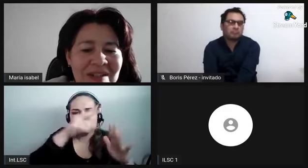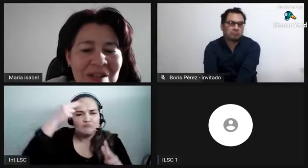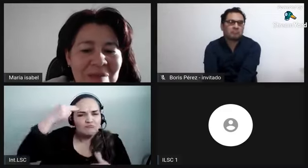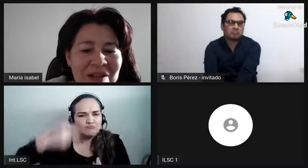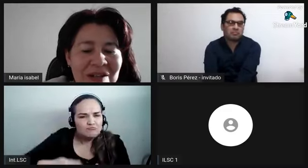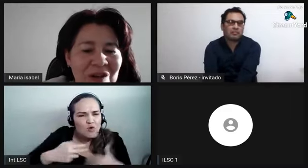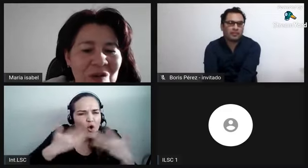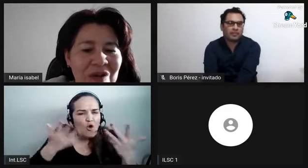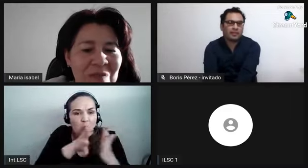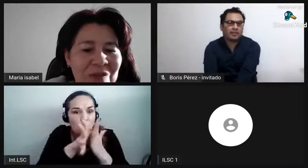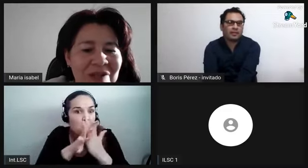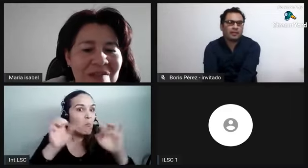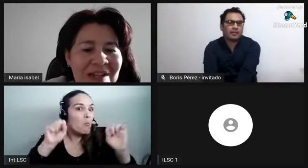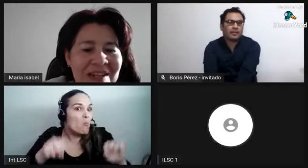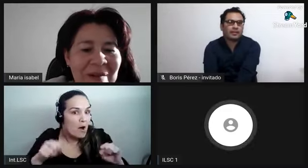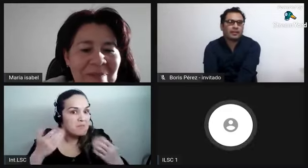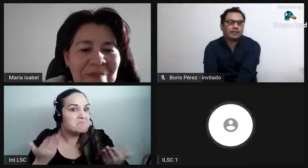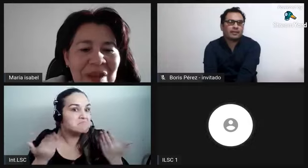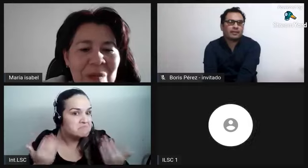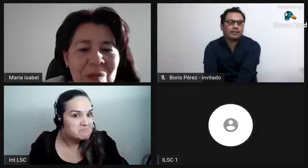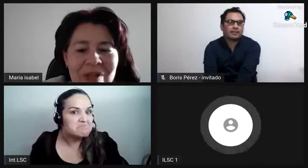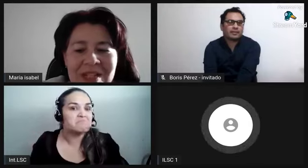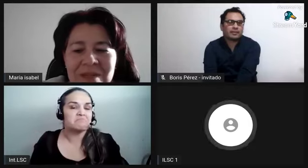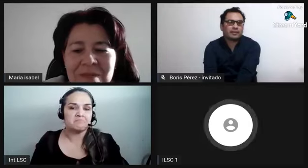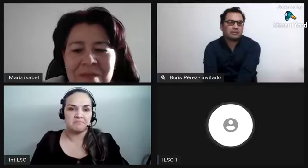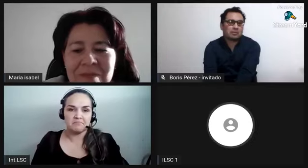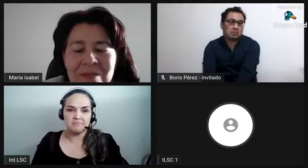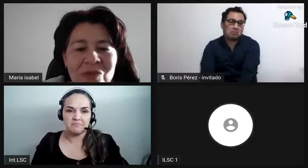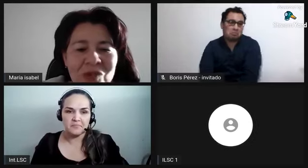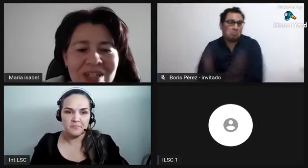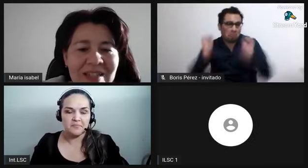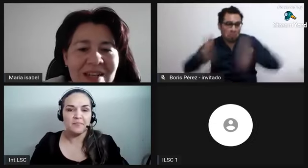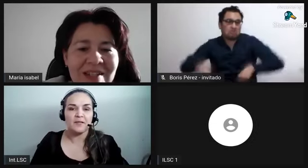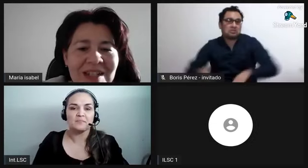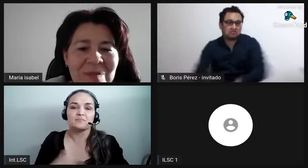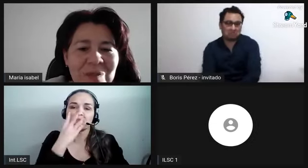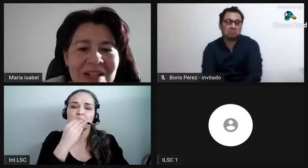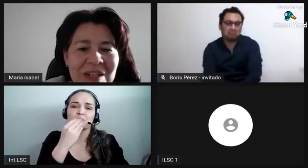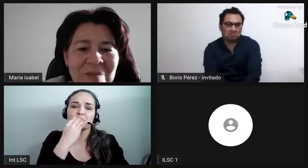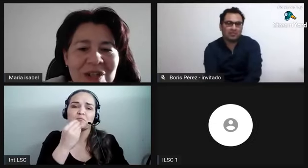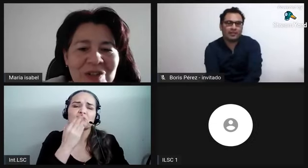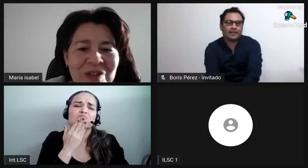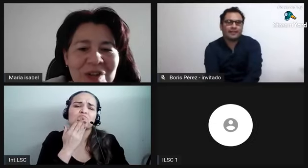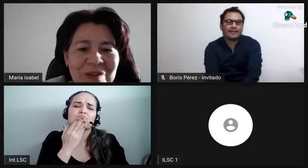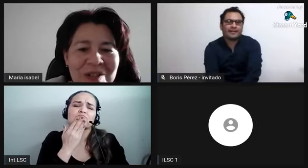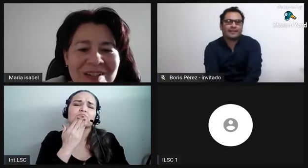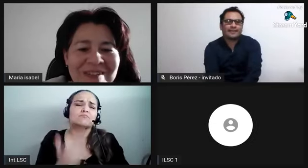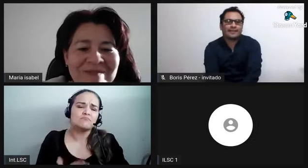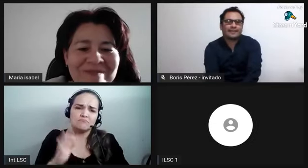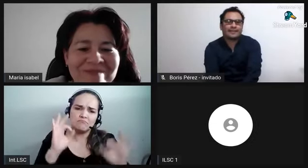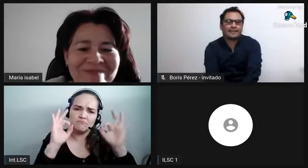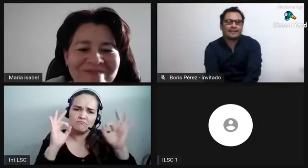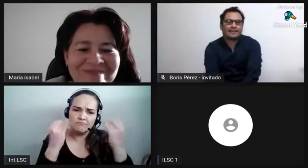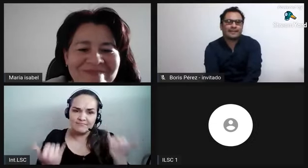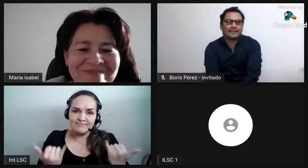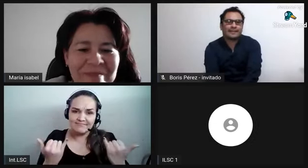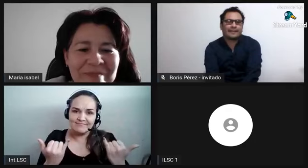¿no? Esa puede ser también una posibilidad. También, ser una idea. Muchas gracias por el espacio de hoy.